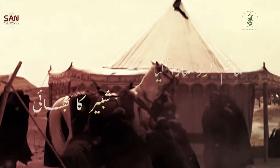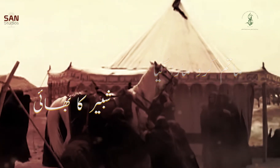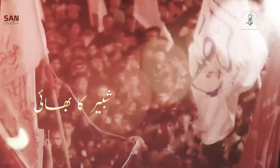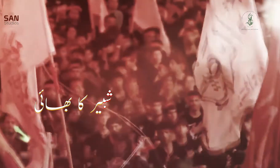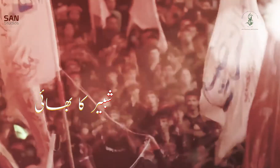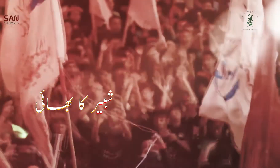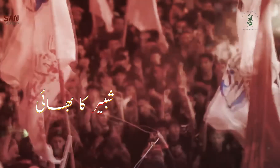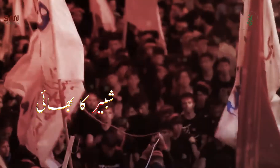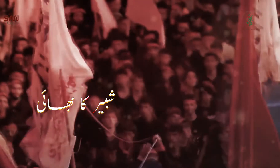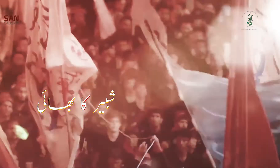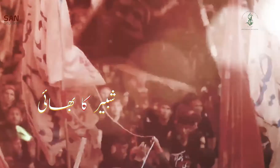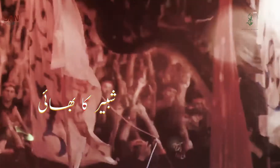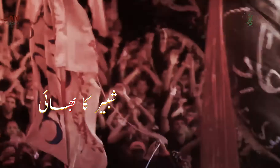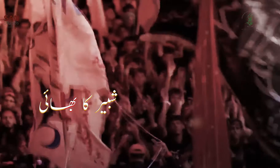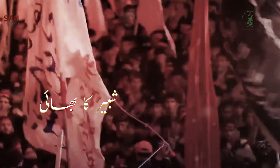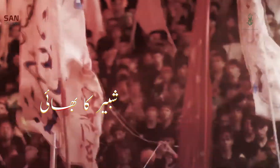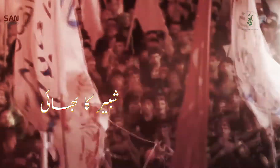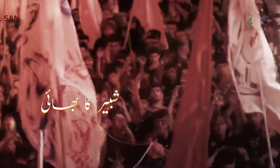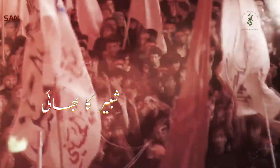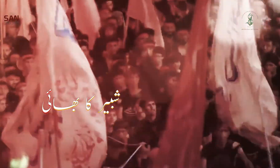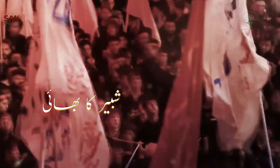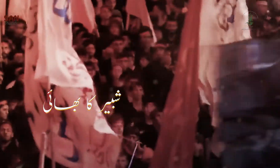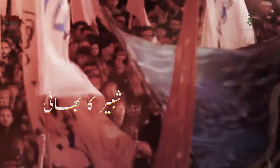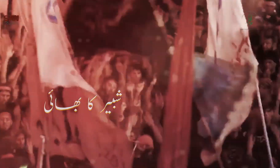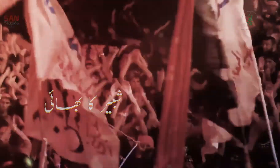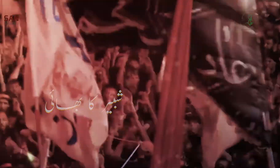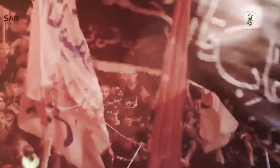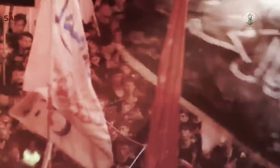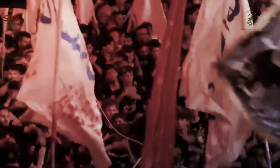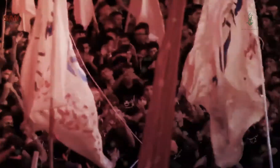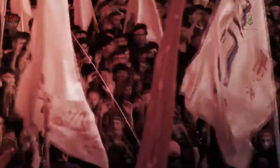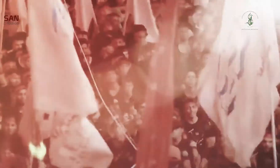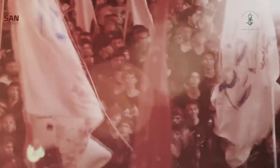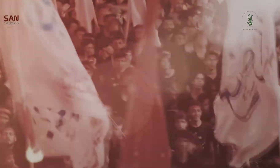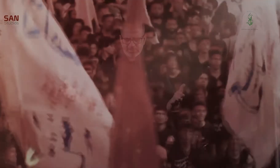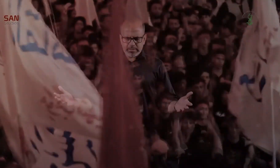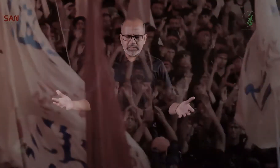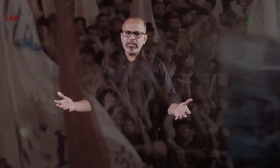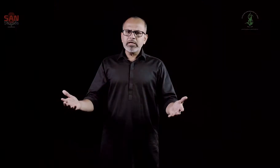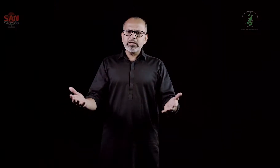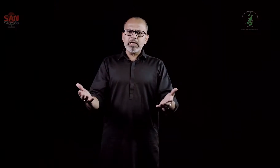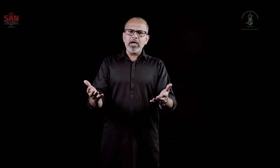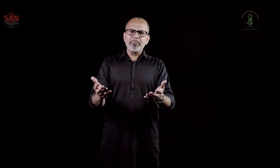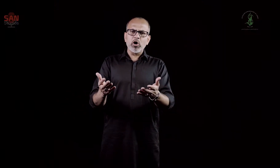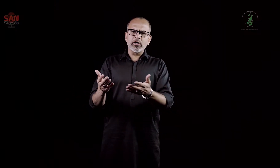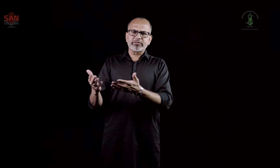گیا شبیر کا بھائی آتی ہے بہت